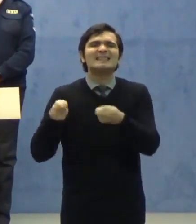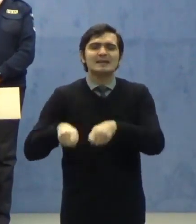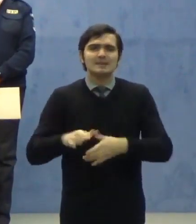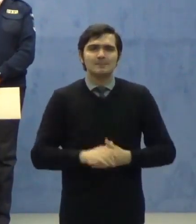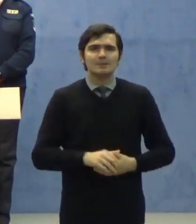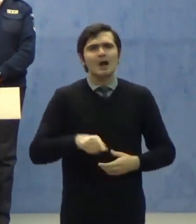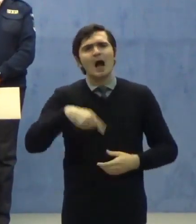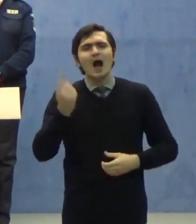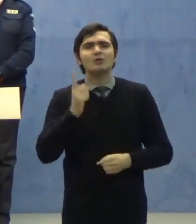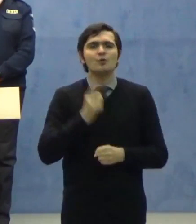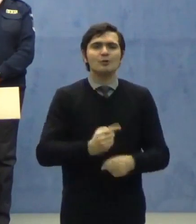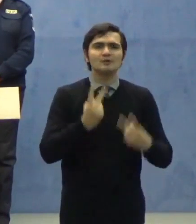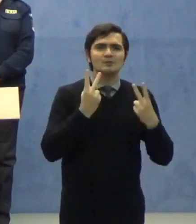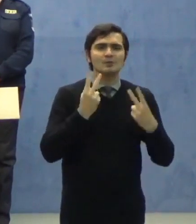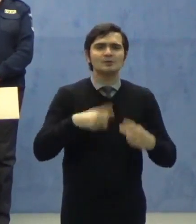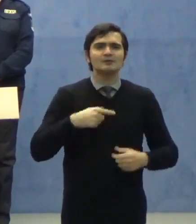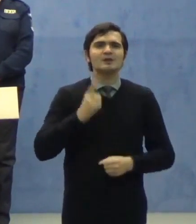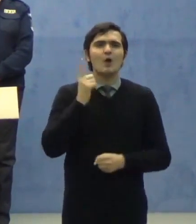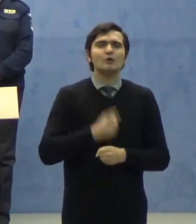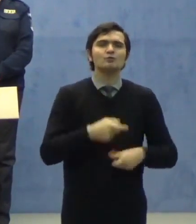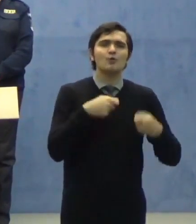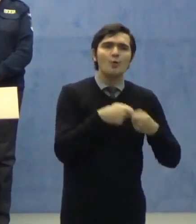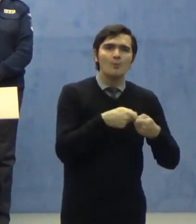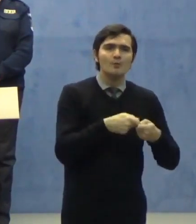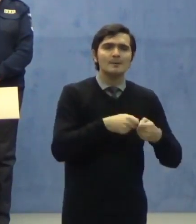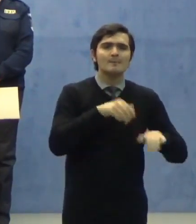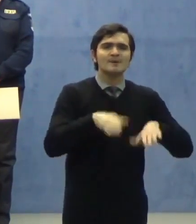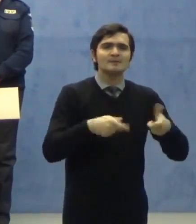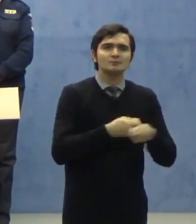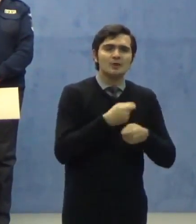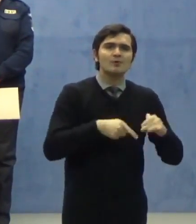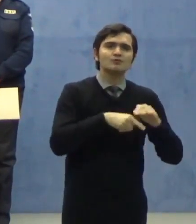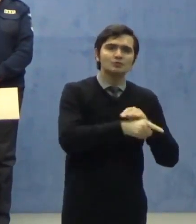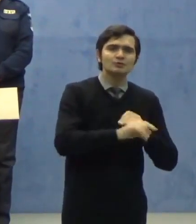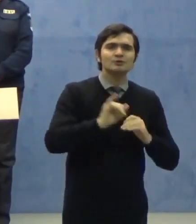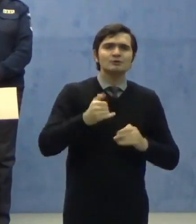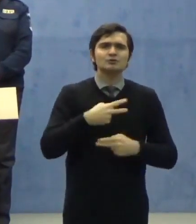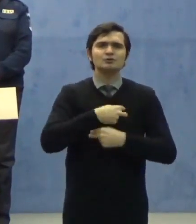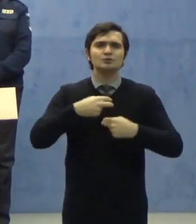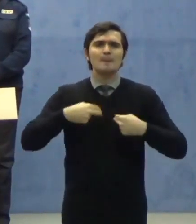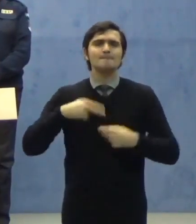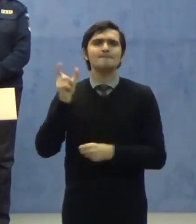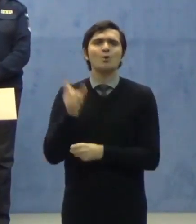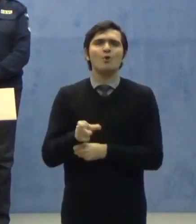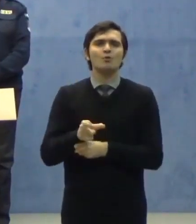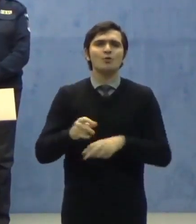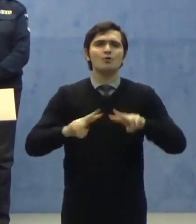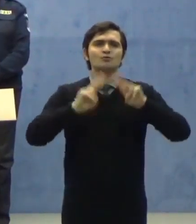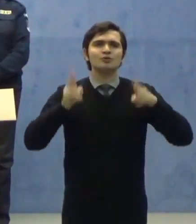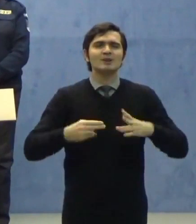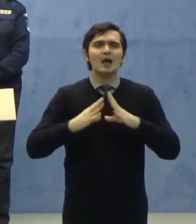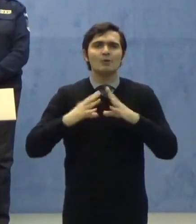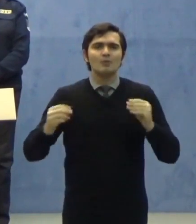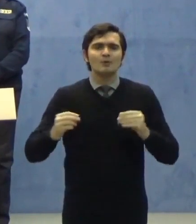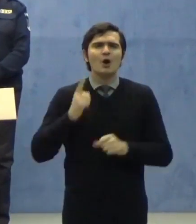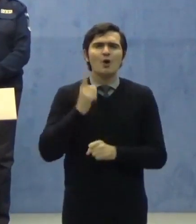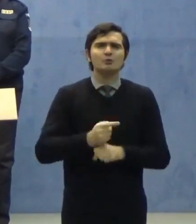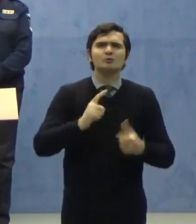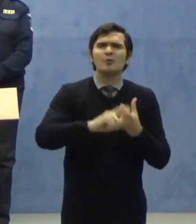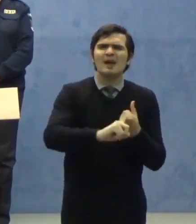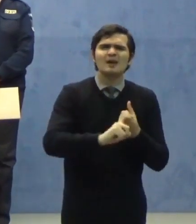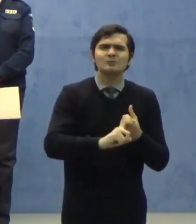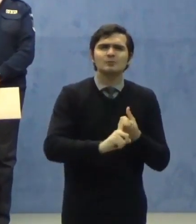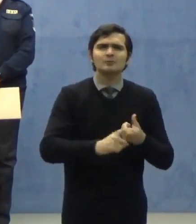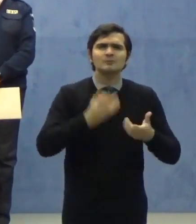Ordinul Comun al Ministrului Afacerilor Interne și al Procurorului General al României privind stabilirea unor